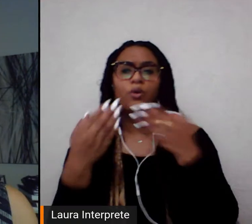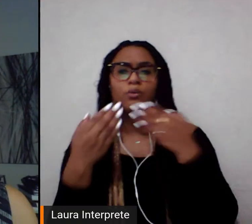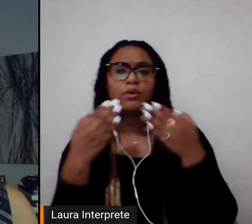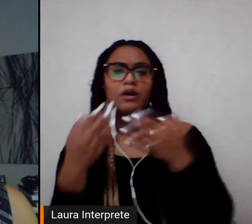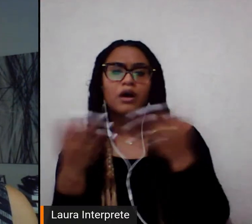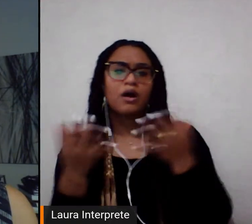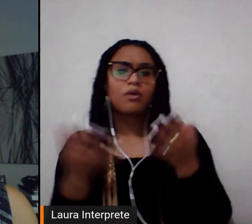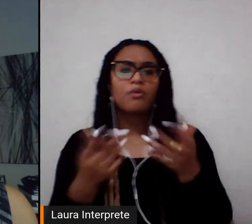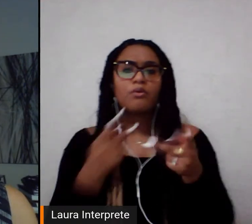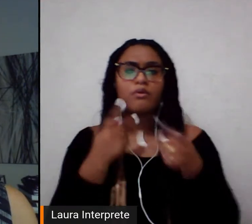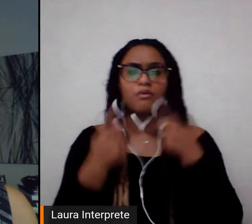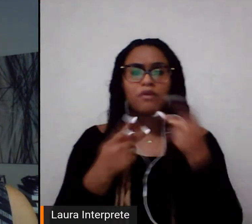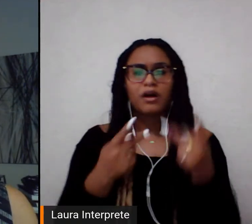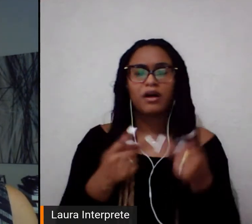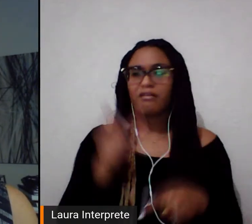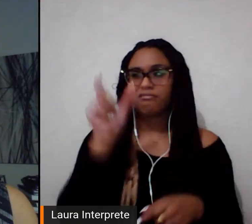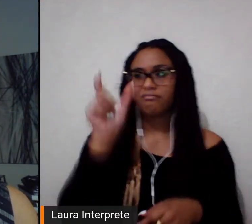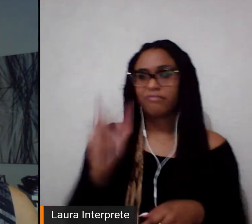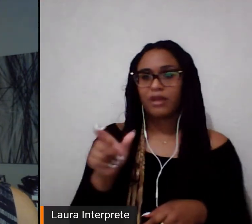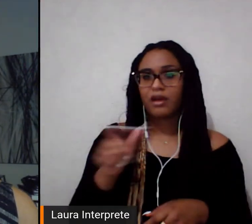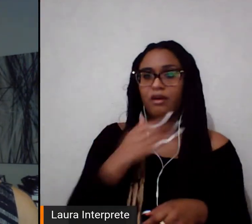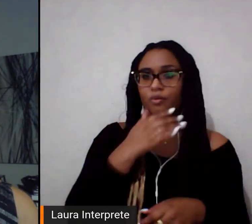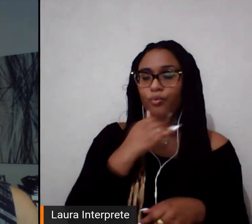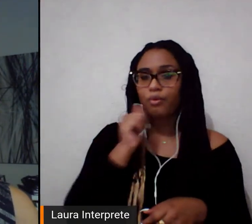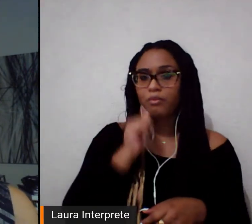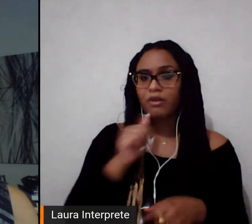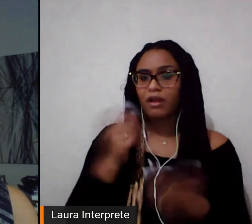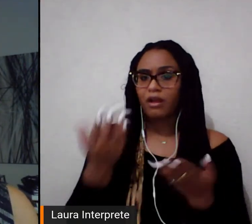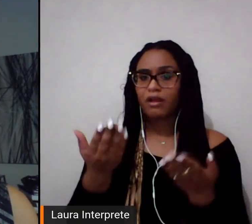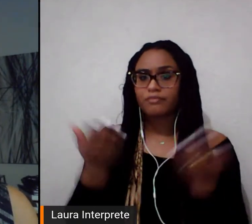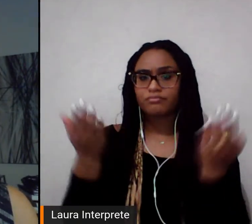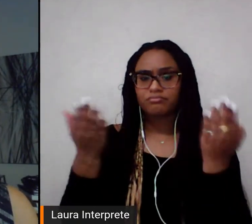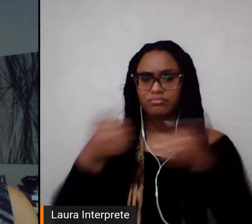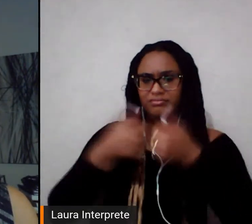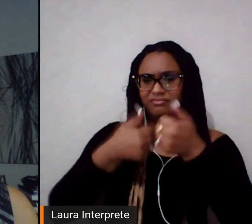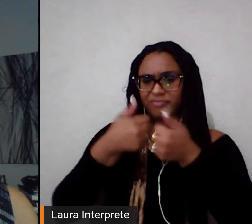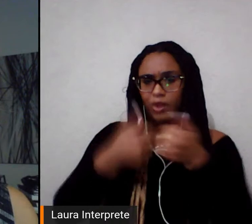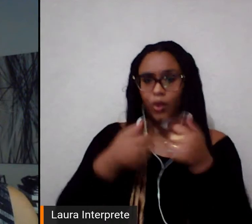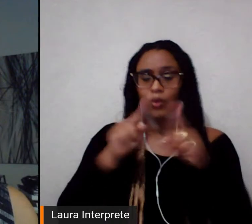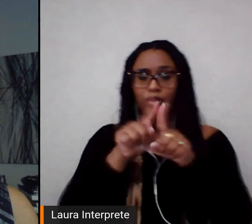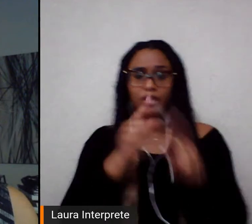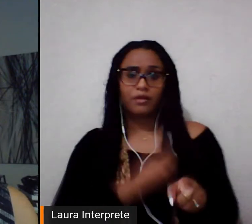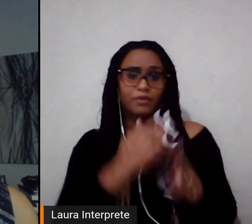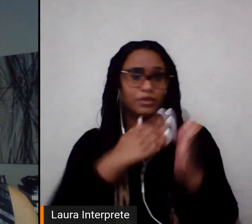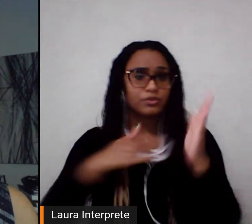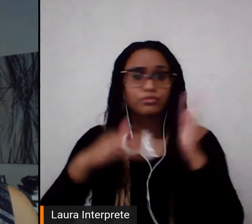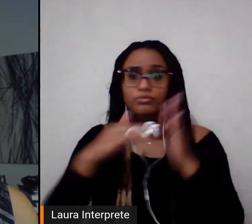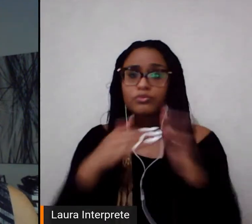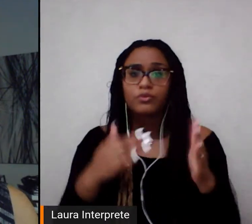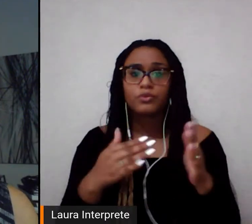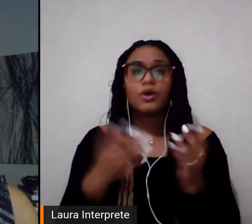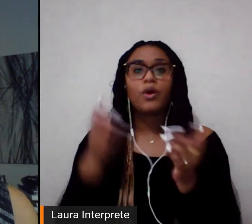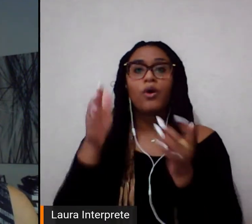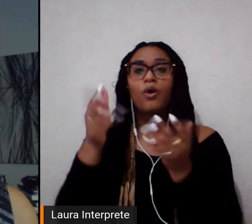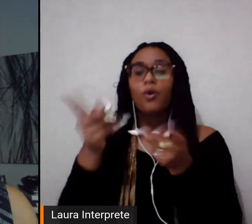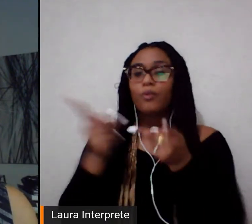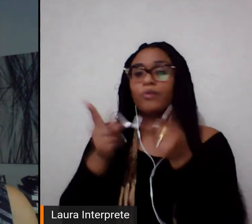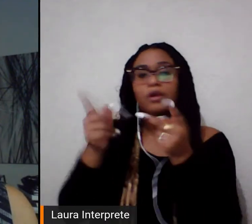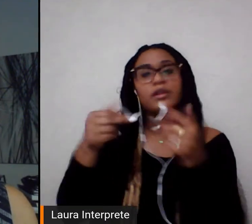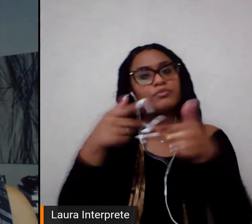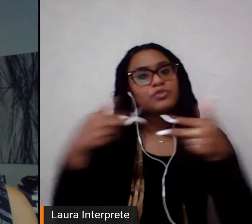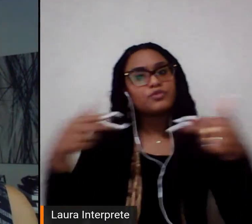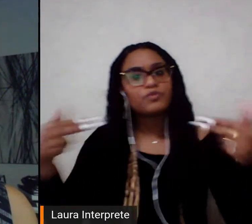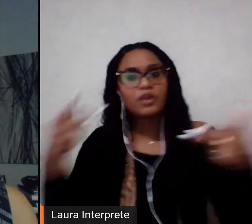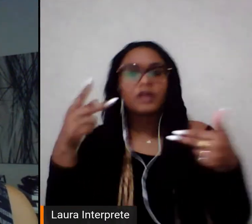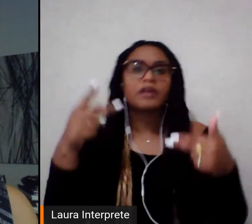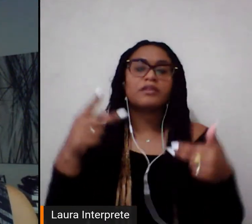gênero ainda impacta a vida das mulheres, dentro e fora do esporte, convidamos atletas, ex-atletas, jornalistas e